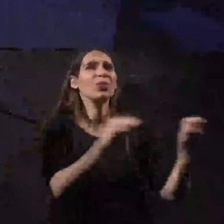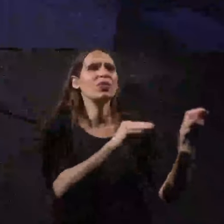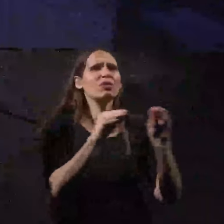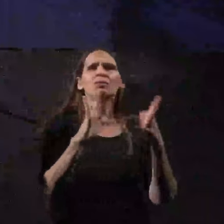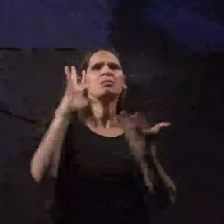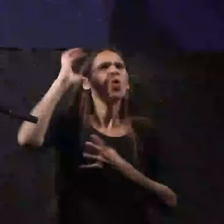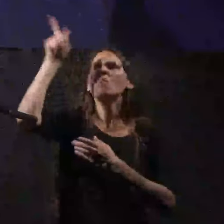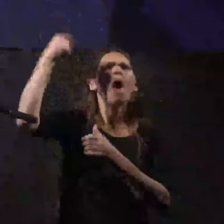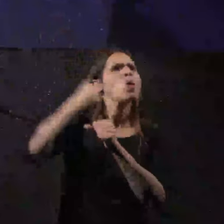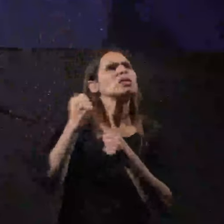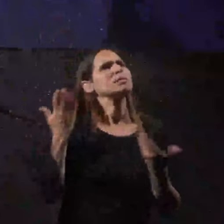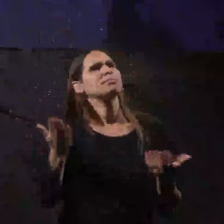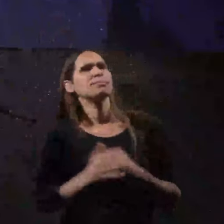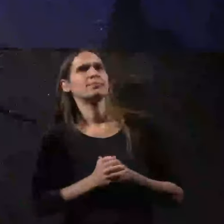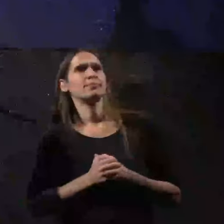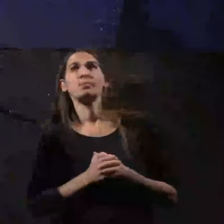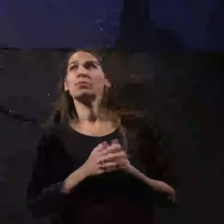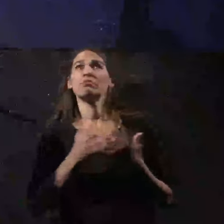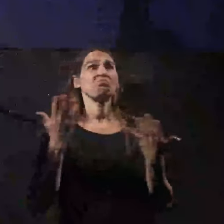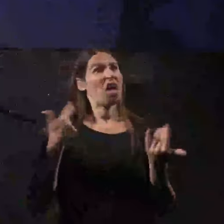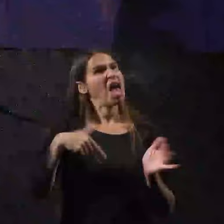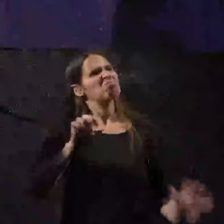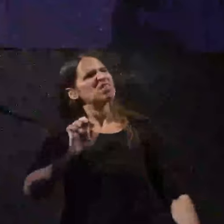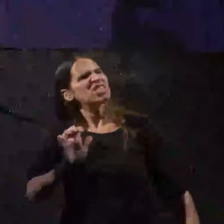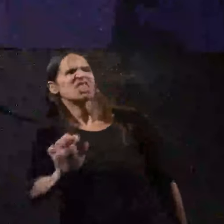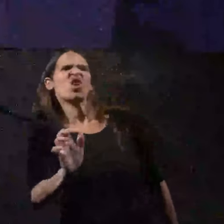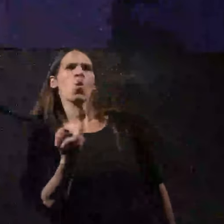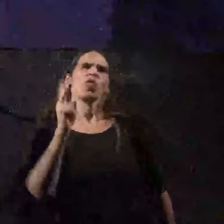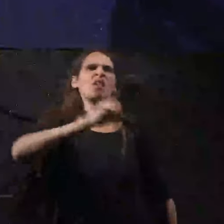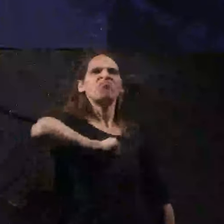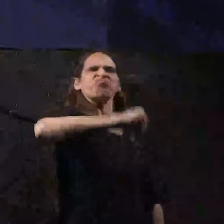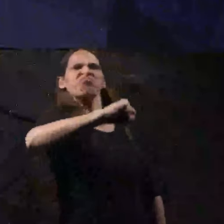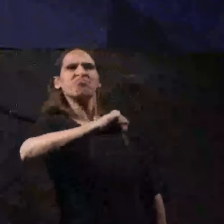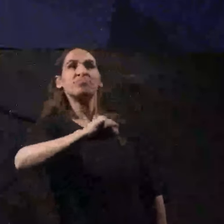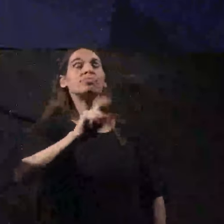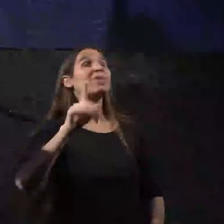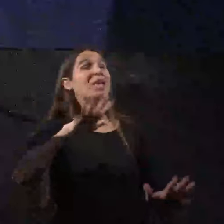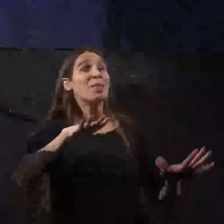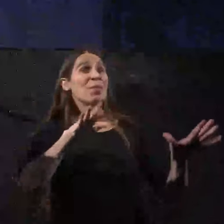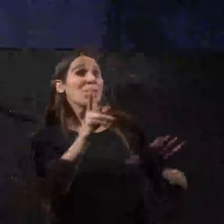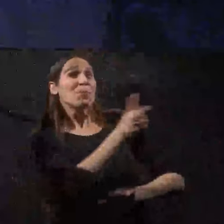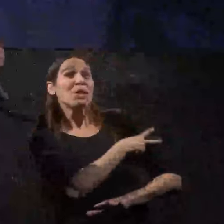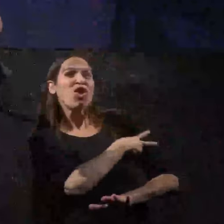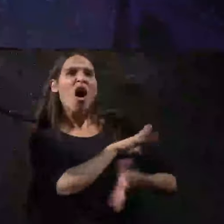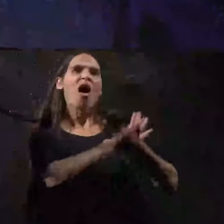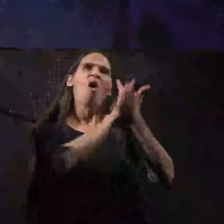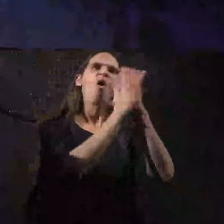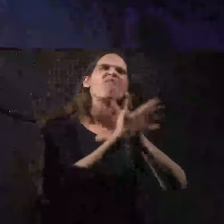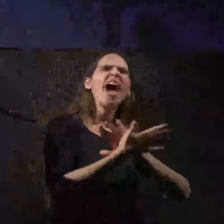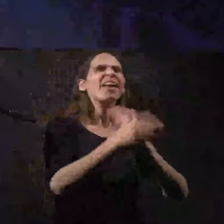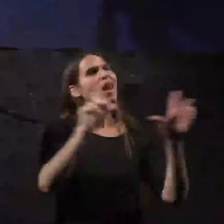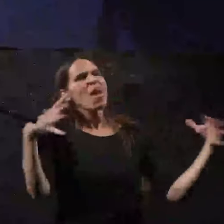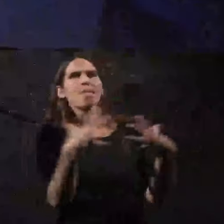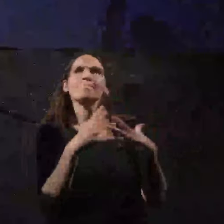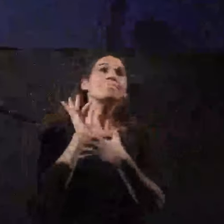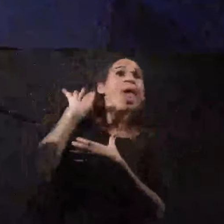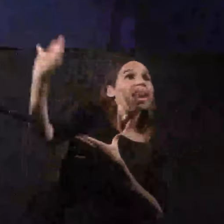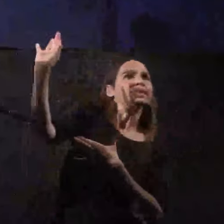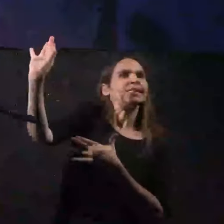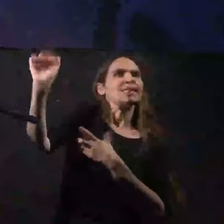האלה עושים? הם לוחצים על הגז הם הופכים את המשטרה למיליציה